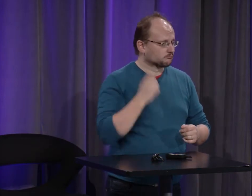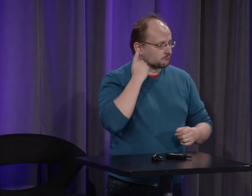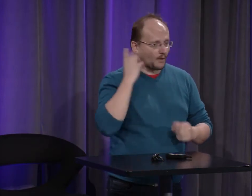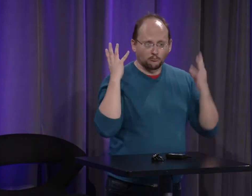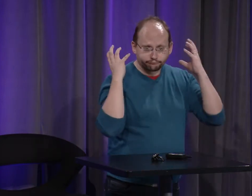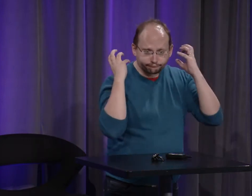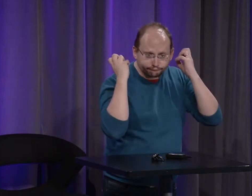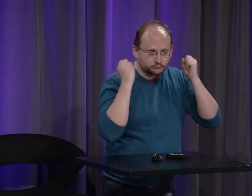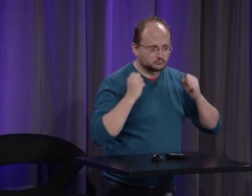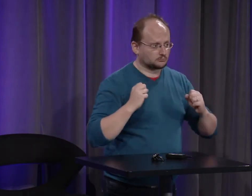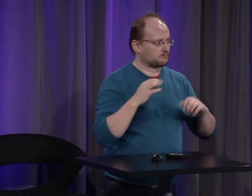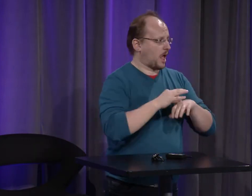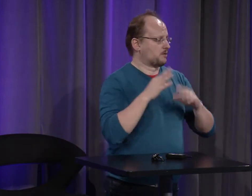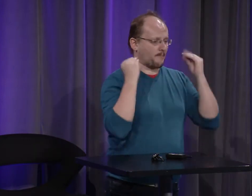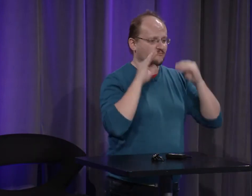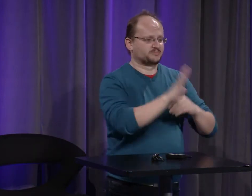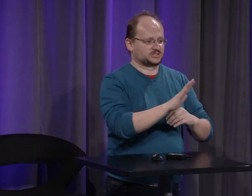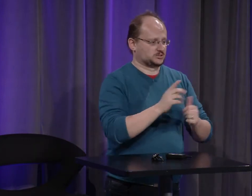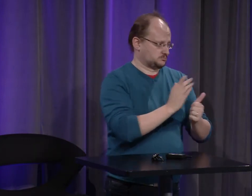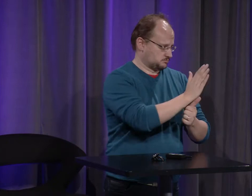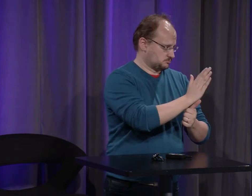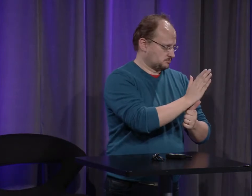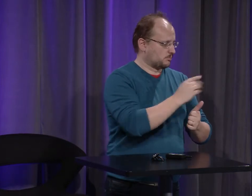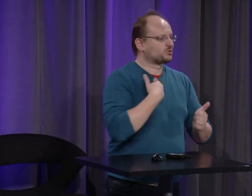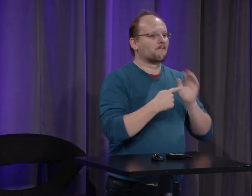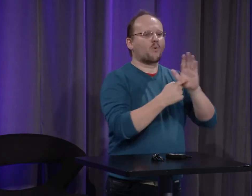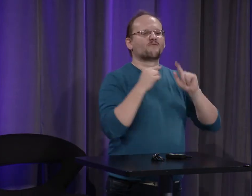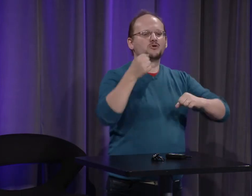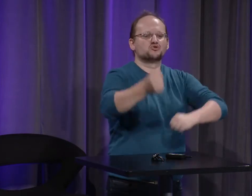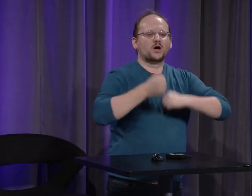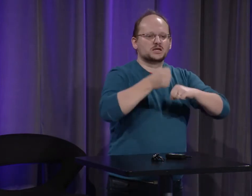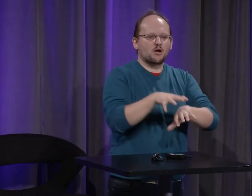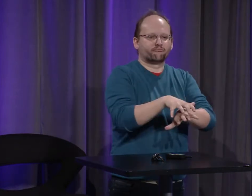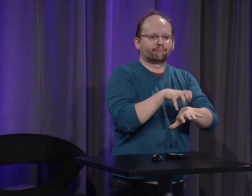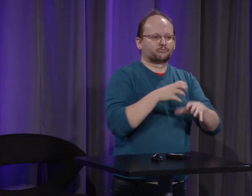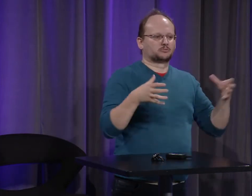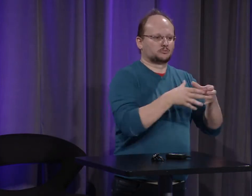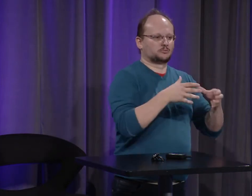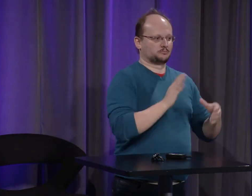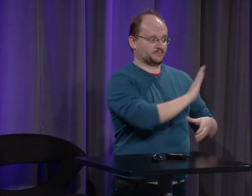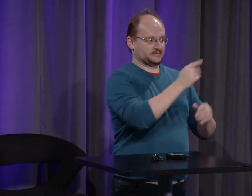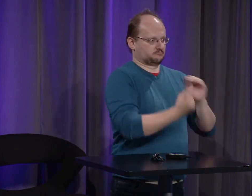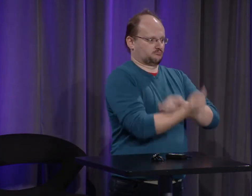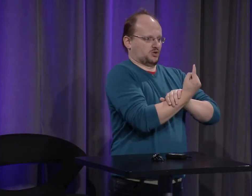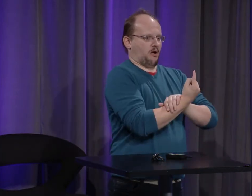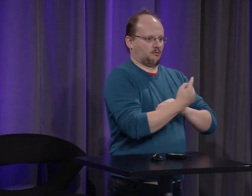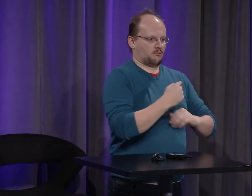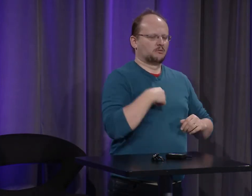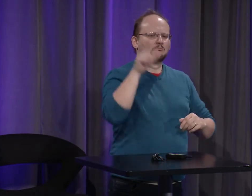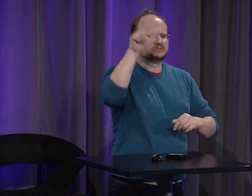peut perdre la langue perdre ses oreilles en fait c'est une maladie qui ronge le corps on peut perdre l'audition et parmi les chevaliers